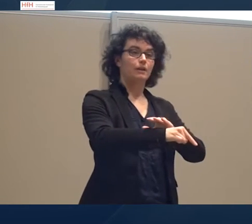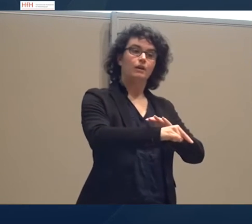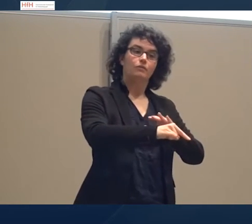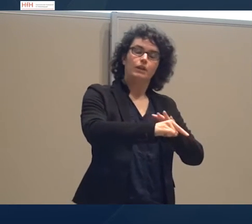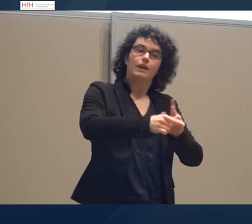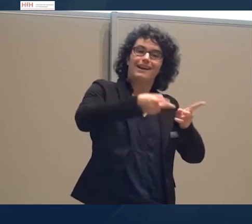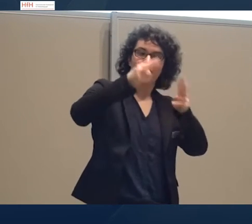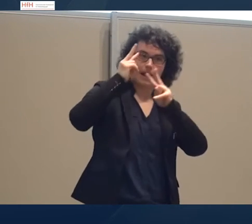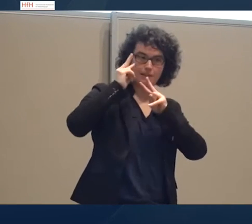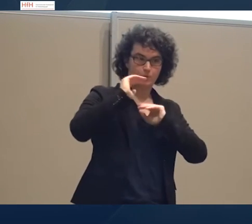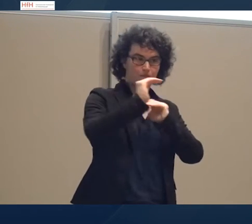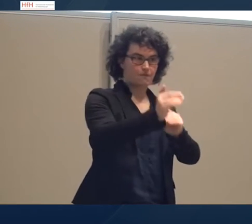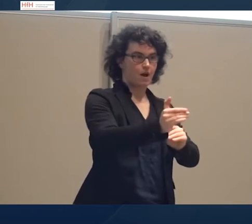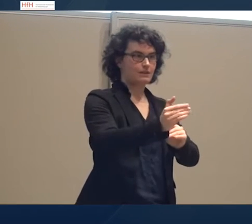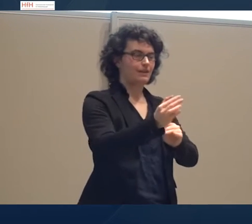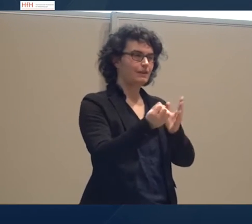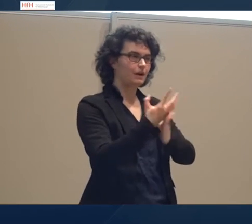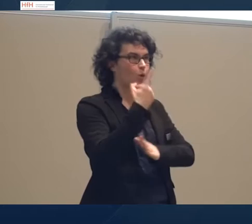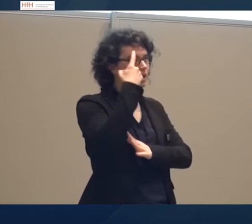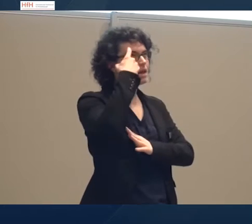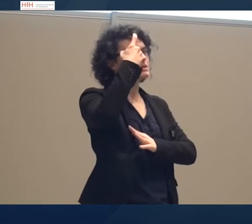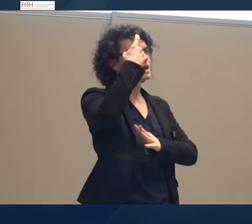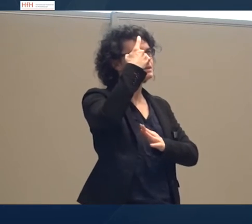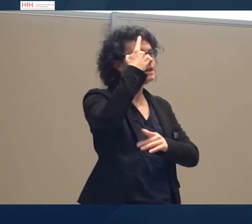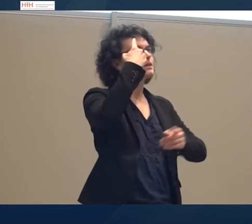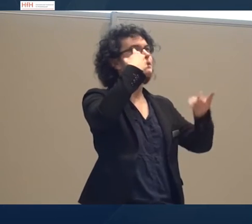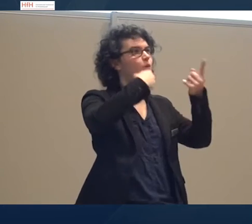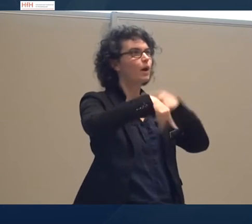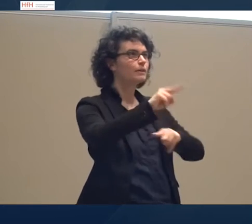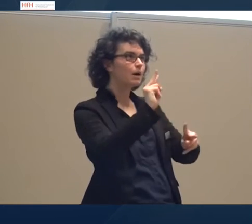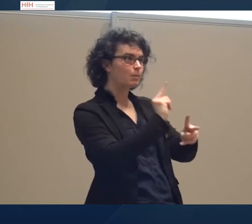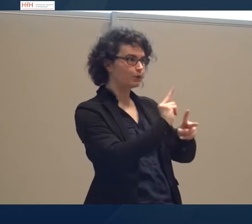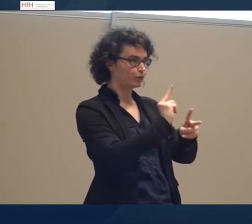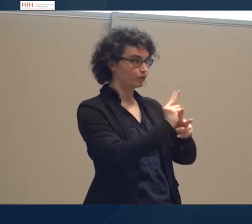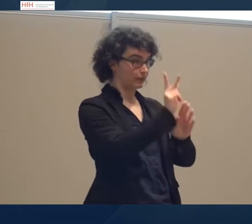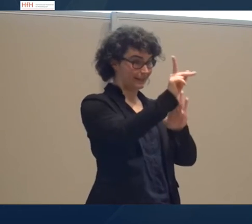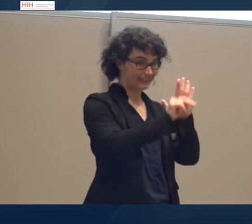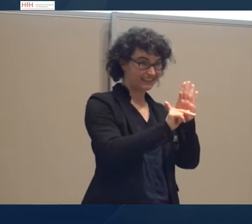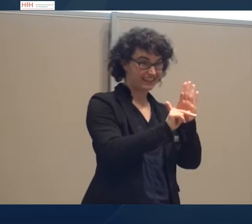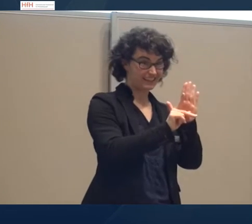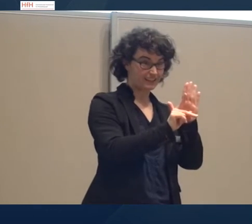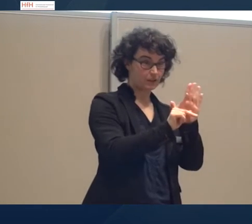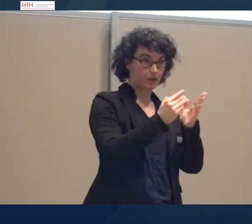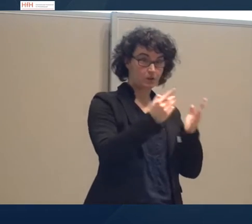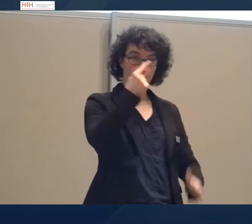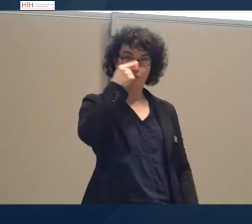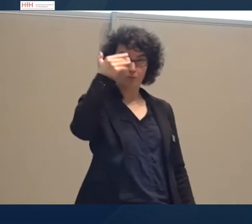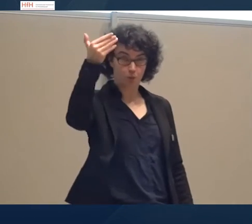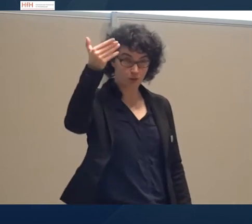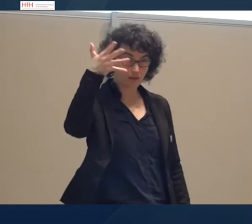neu ansetzen, dann noch einmal diese Kriterien gezielter herauszuarbeiten. Also durch